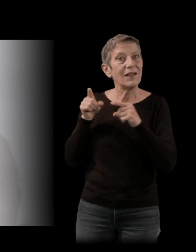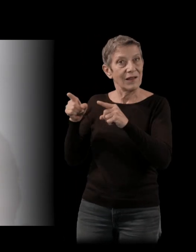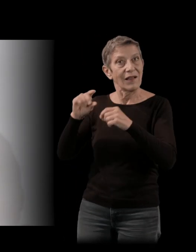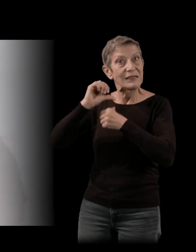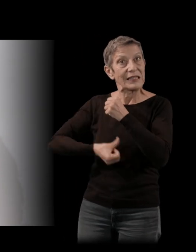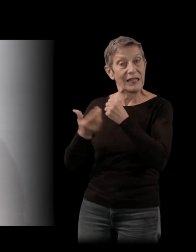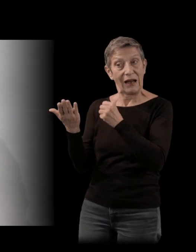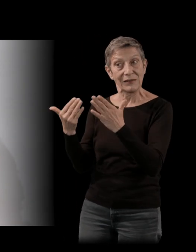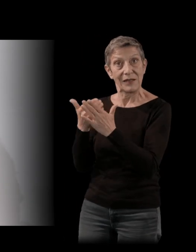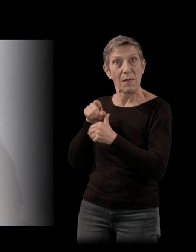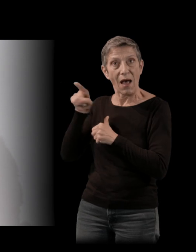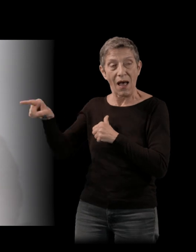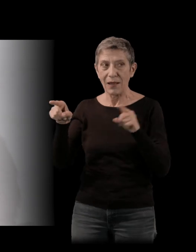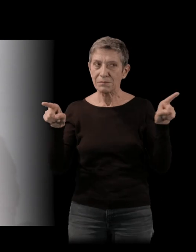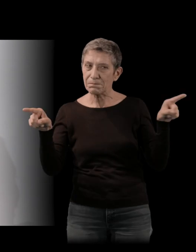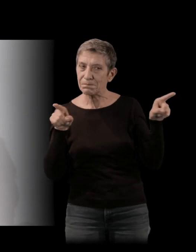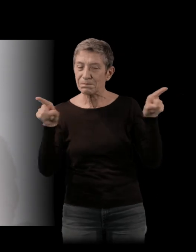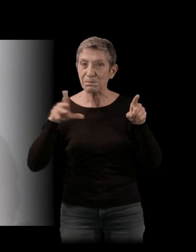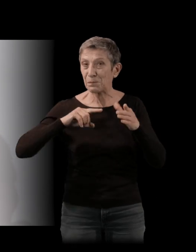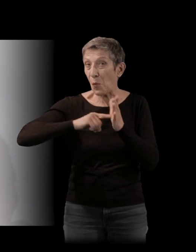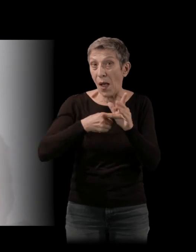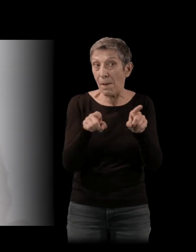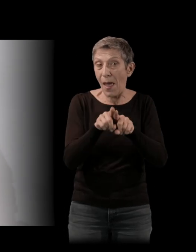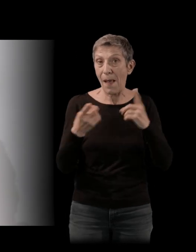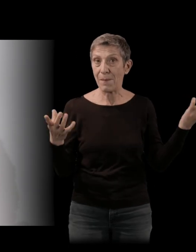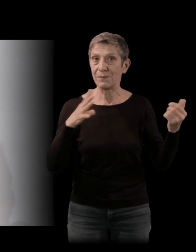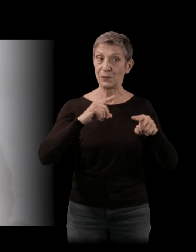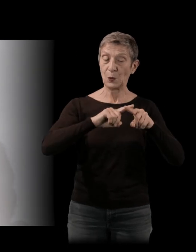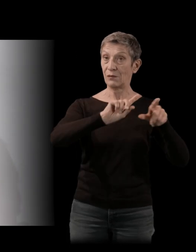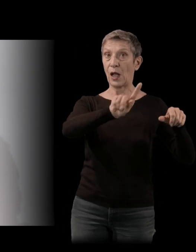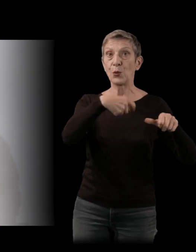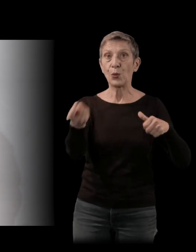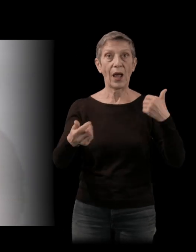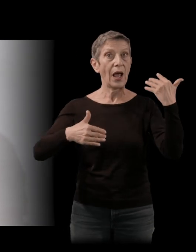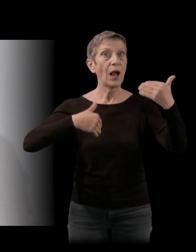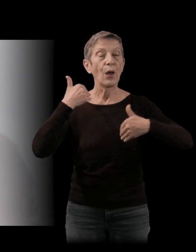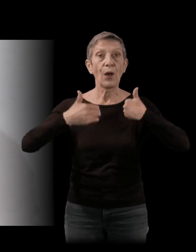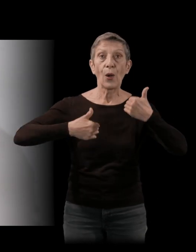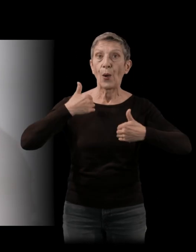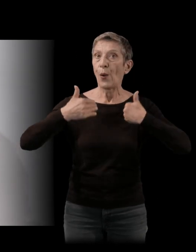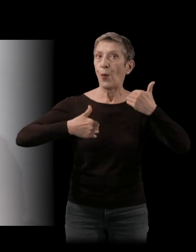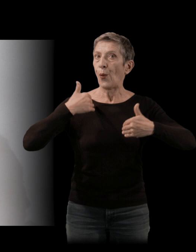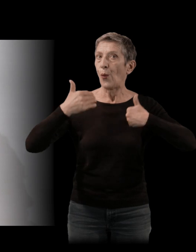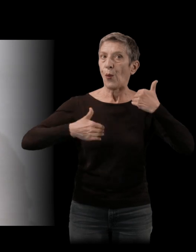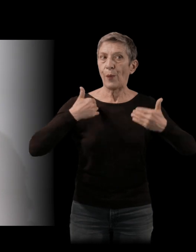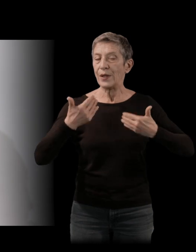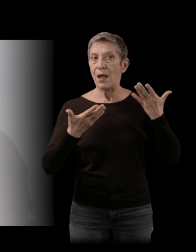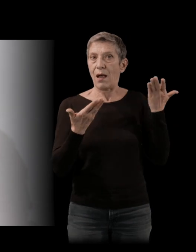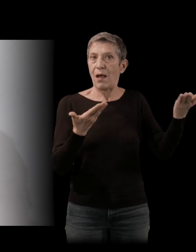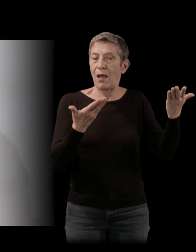Un certain naturel, des acteurs qui ne sont pas forcément formés à jouer ces rôles-là. Donc, il